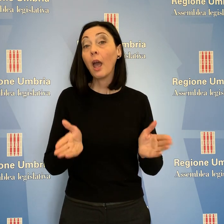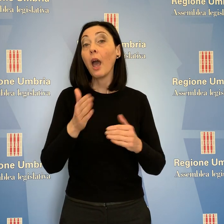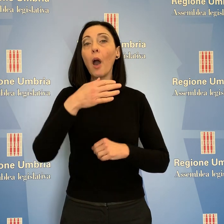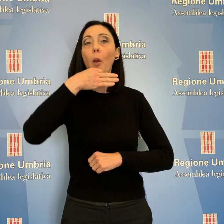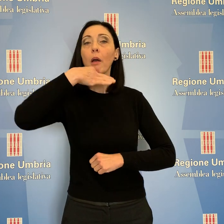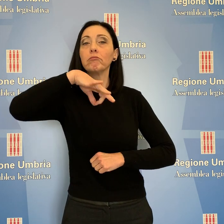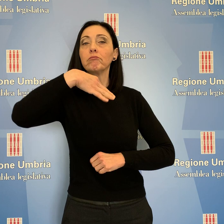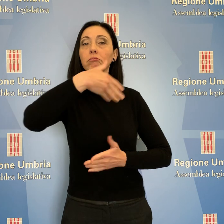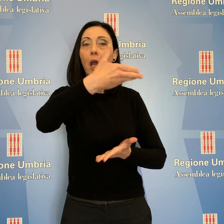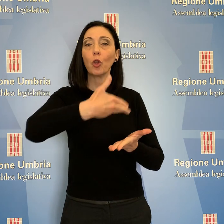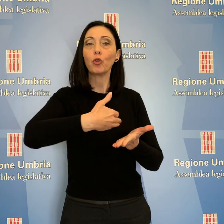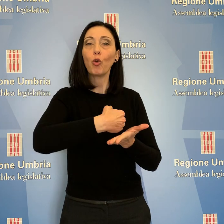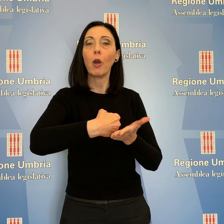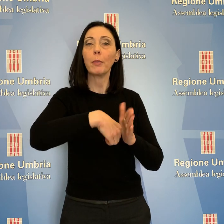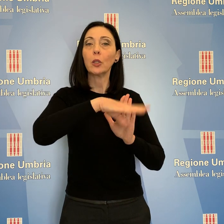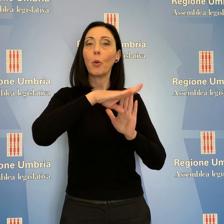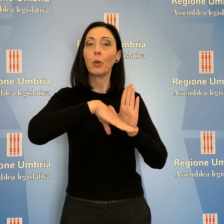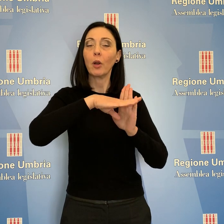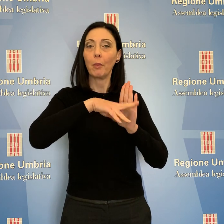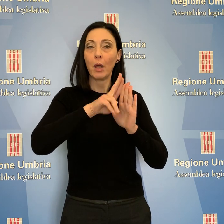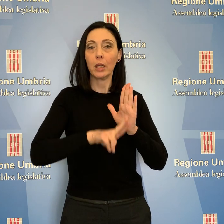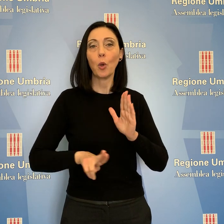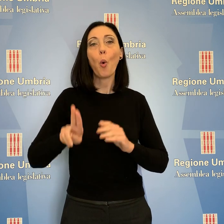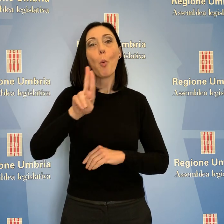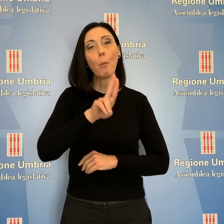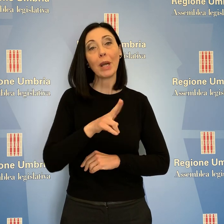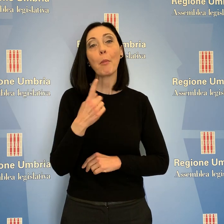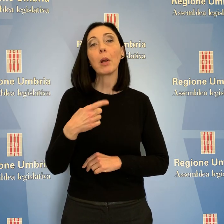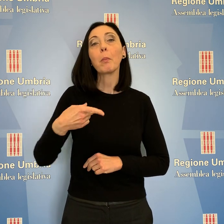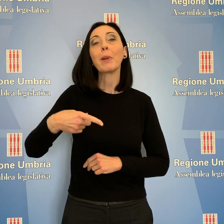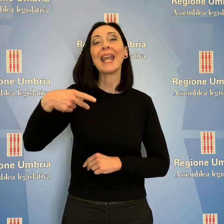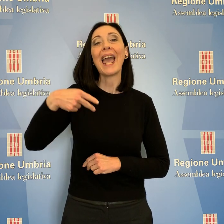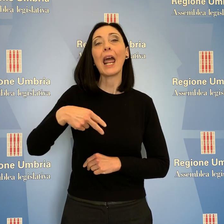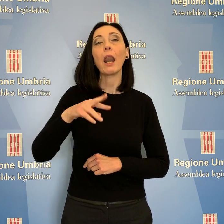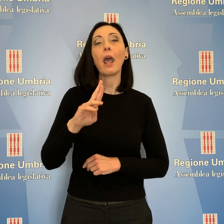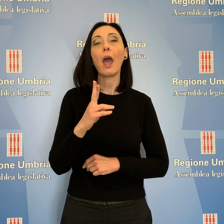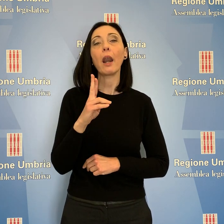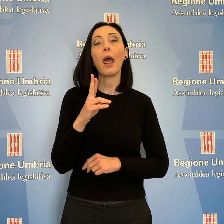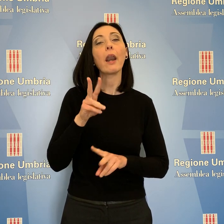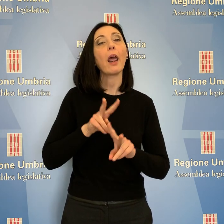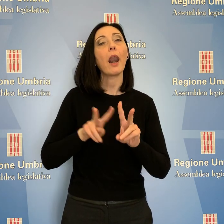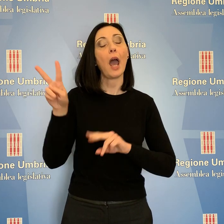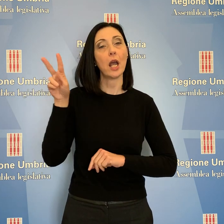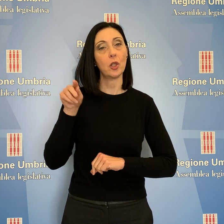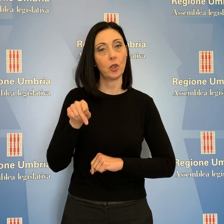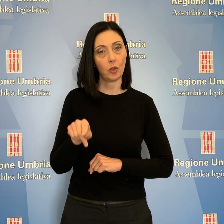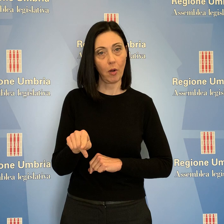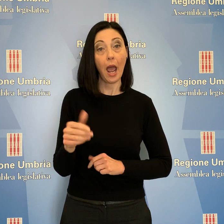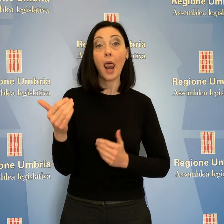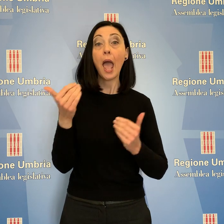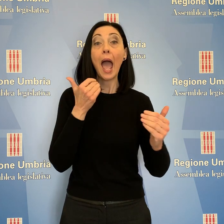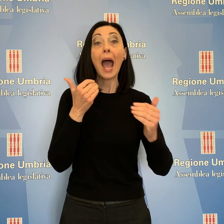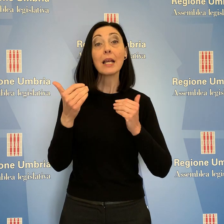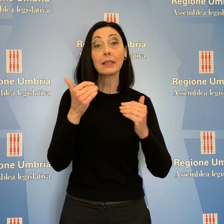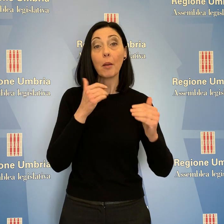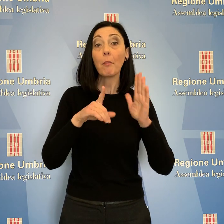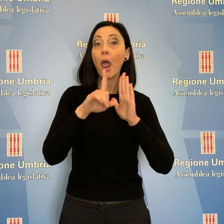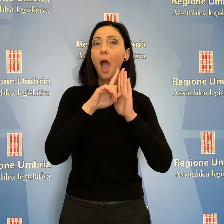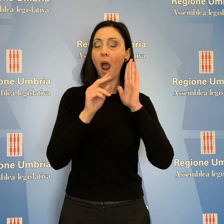all'Aula il documento programmatico dell'Umbria per il PNRR nazionale e l'Assemblea Legislativa ha preso